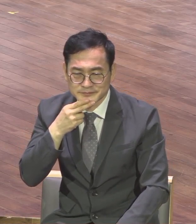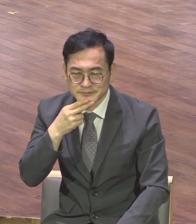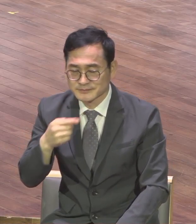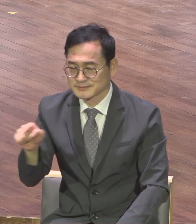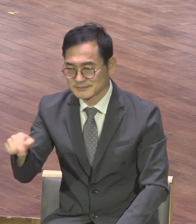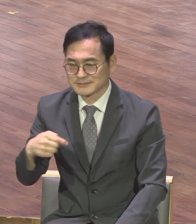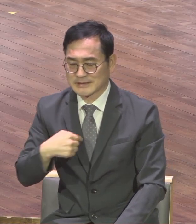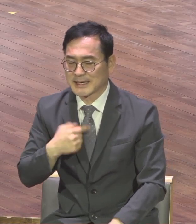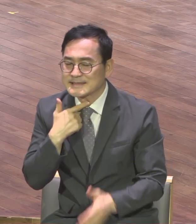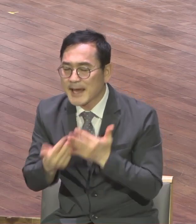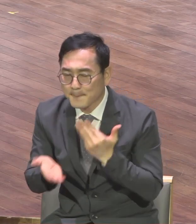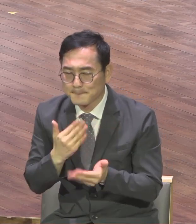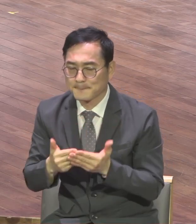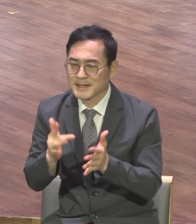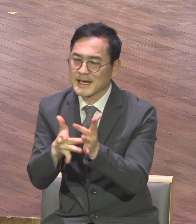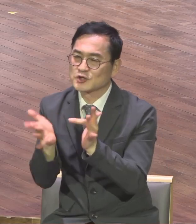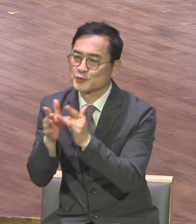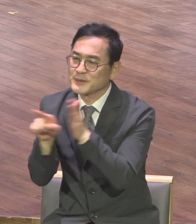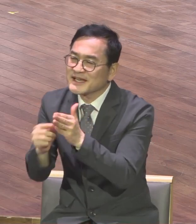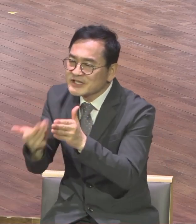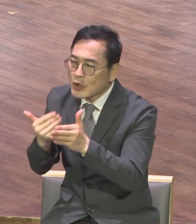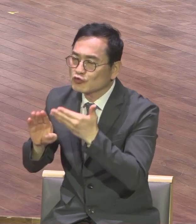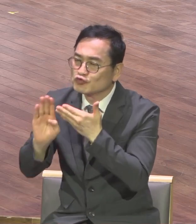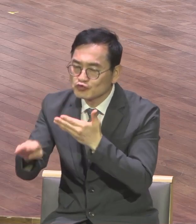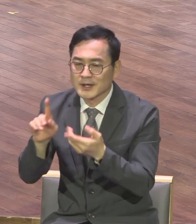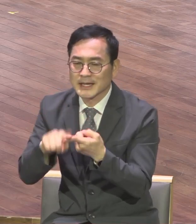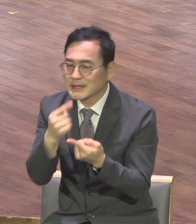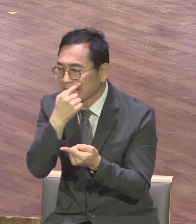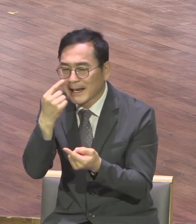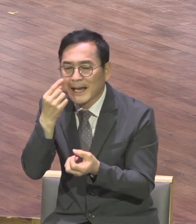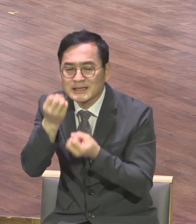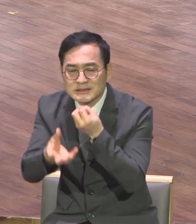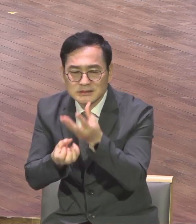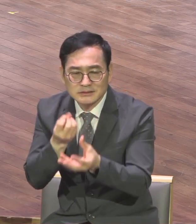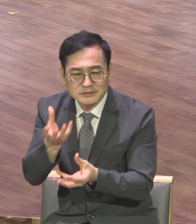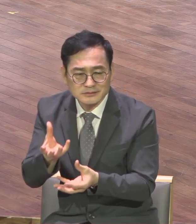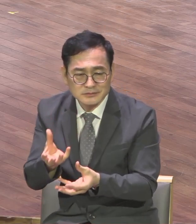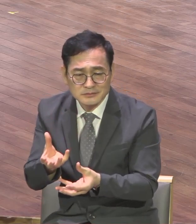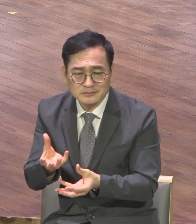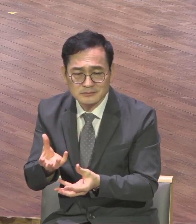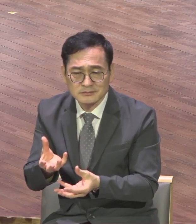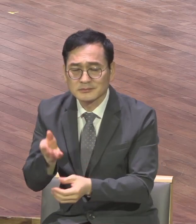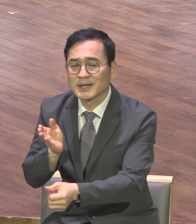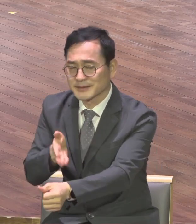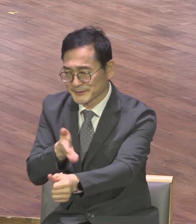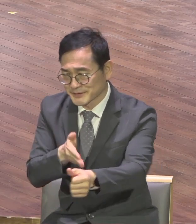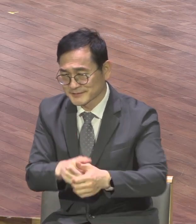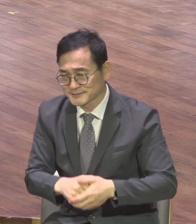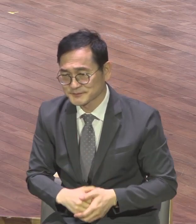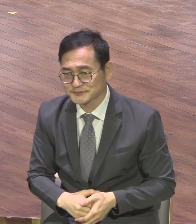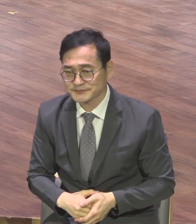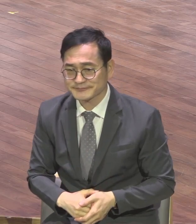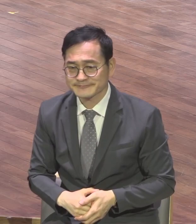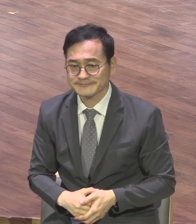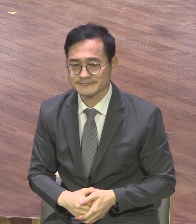내가 예수 믿기 전 내가 예수 믿고 난 후에 나의 변화 제가 오늘도 와서